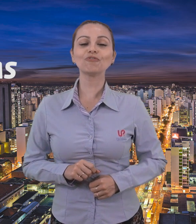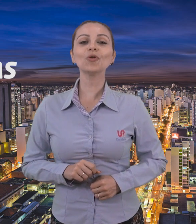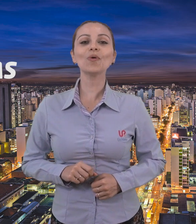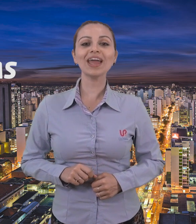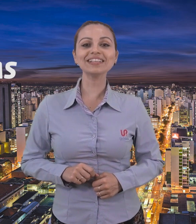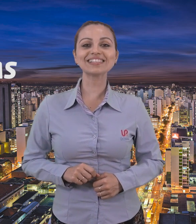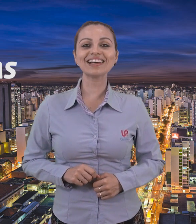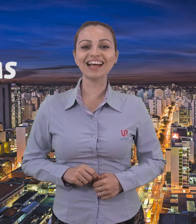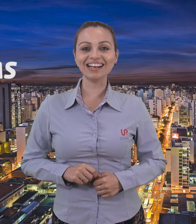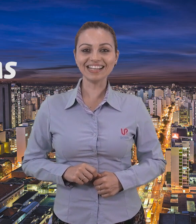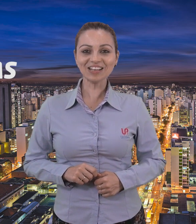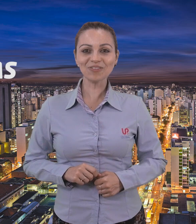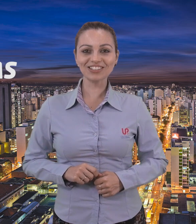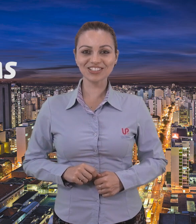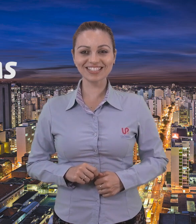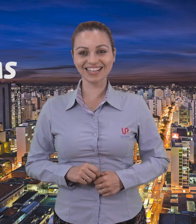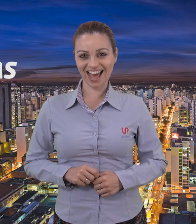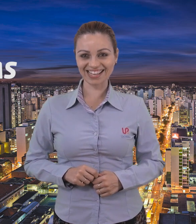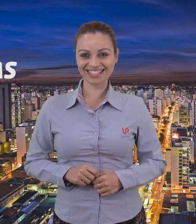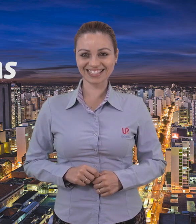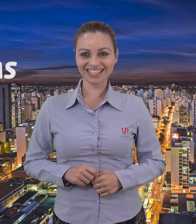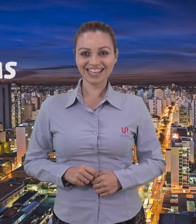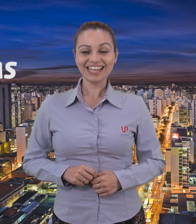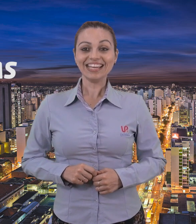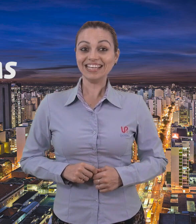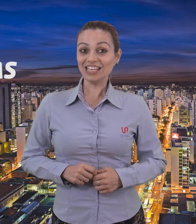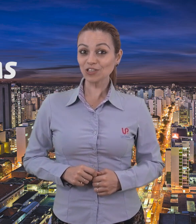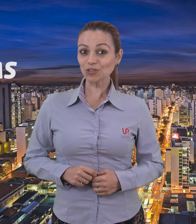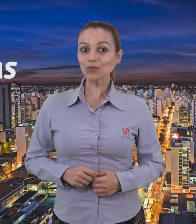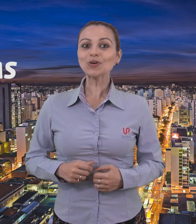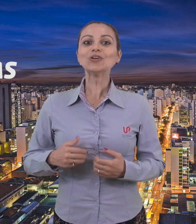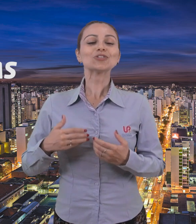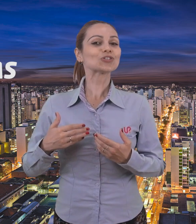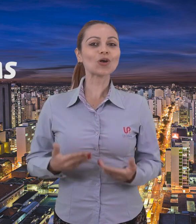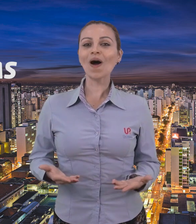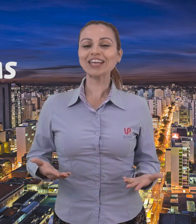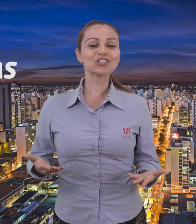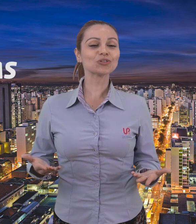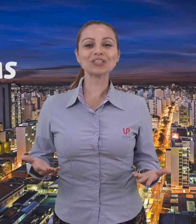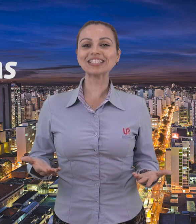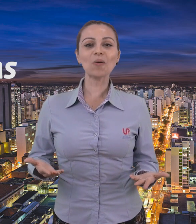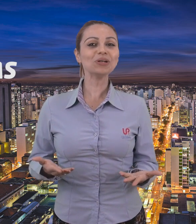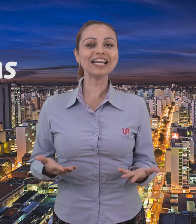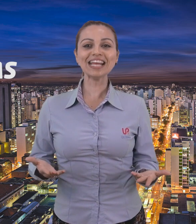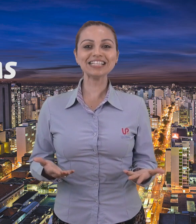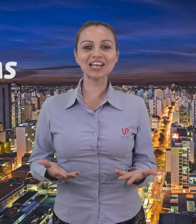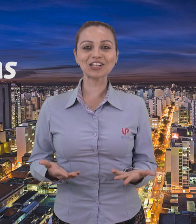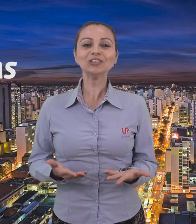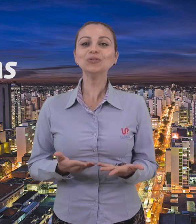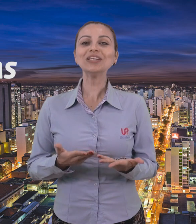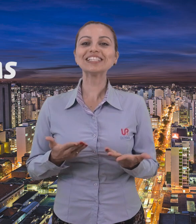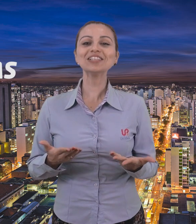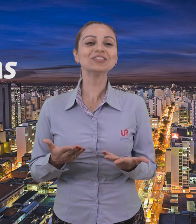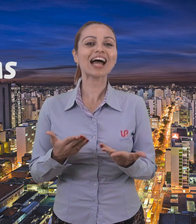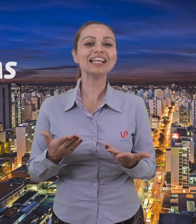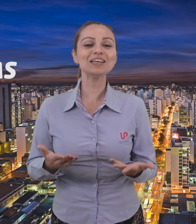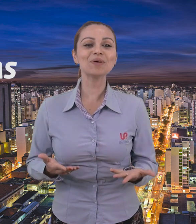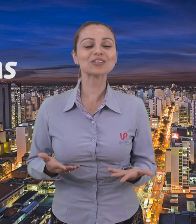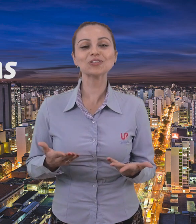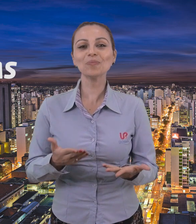fluência na língua de sinais. E isso só a instituição líder do ensino da Libras no